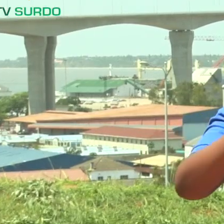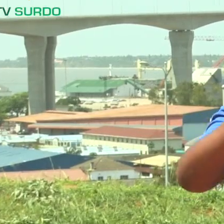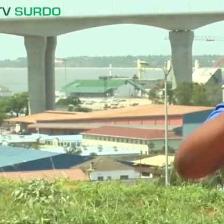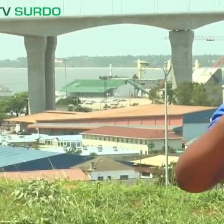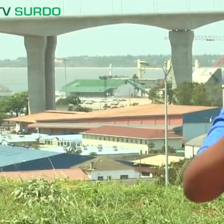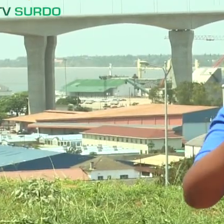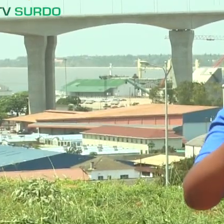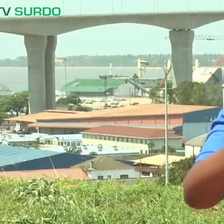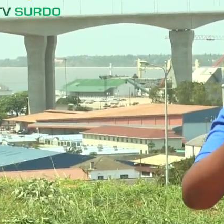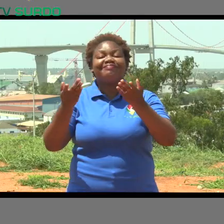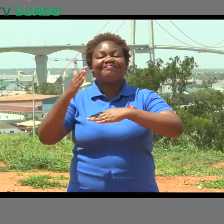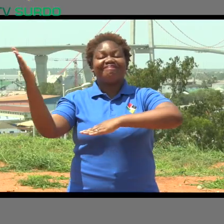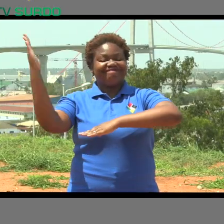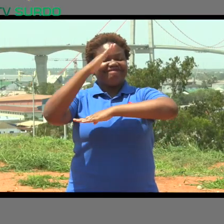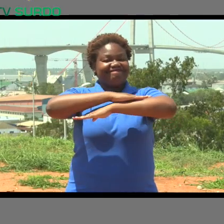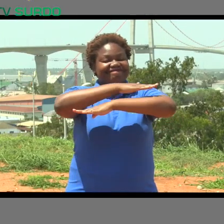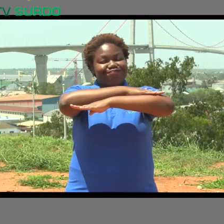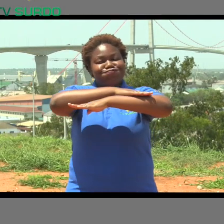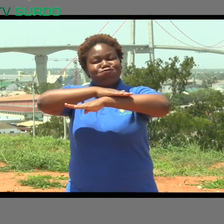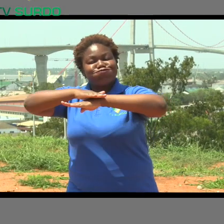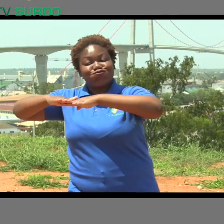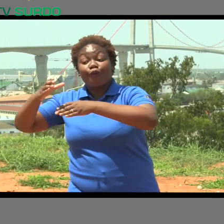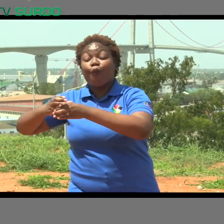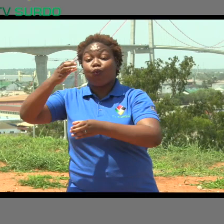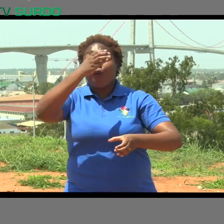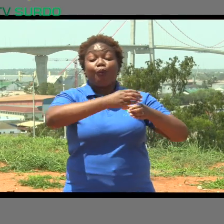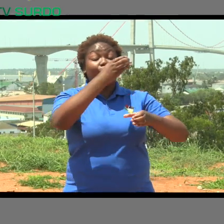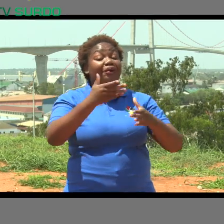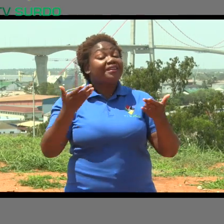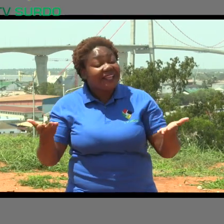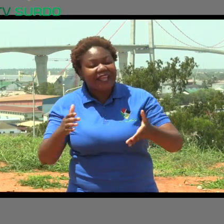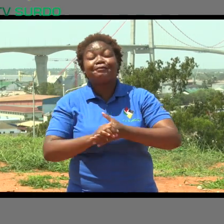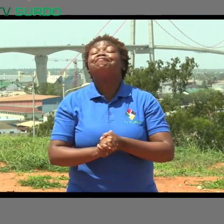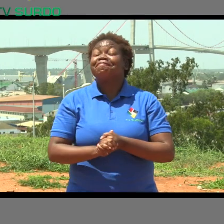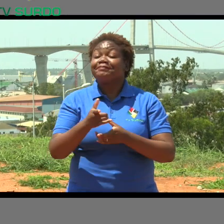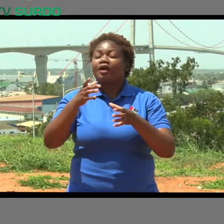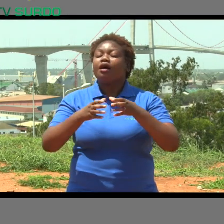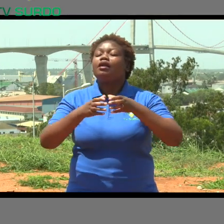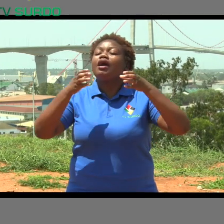É a maior ponte de África com um vão suspenso e está entre as 60 maiores do mundo.